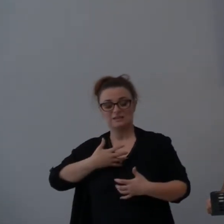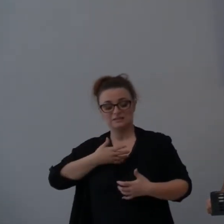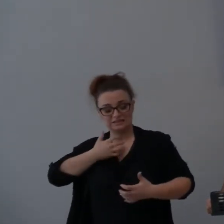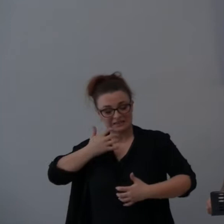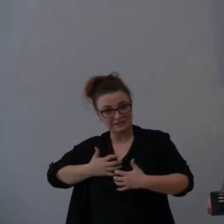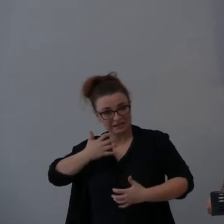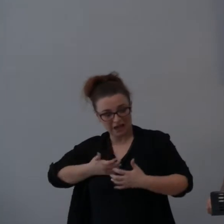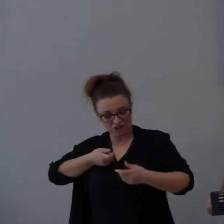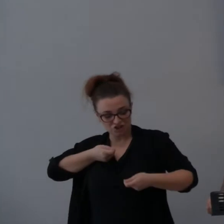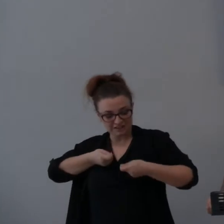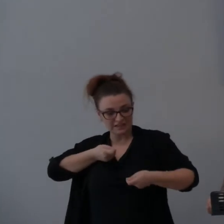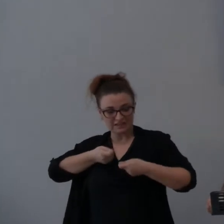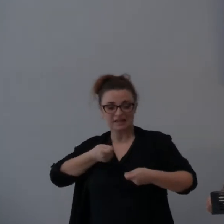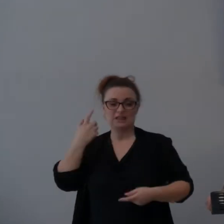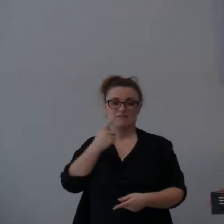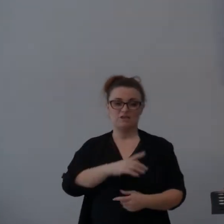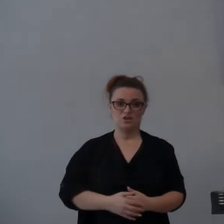delle nostre azioni.